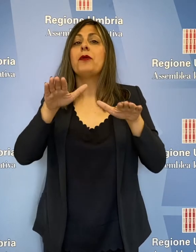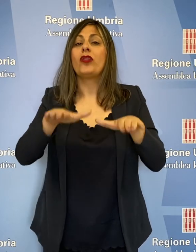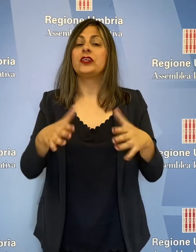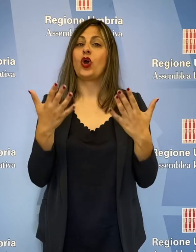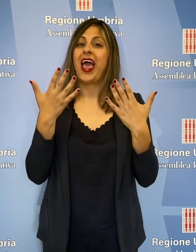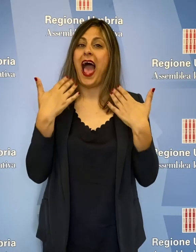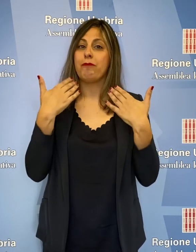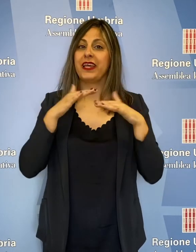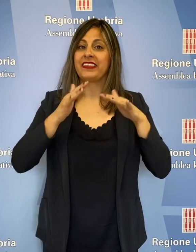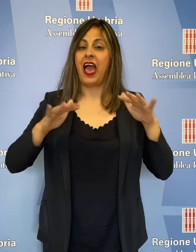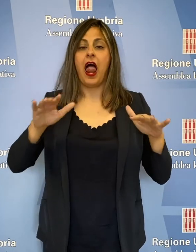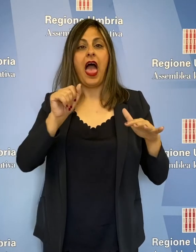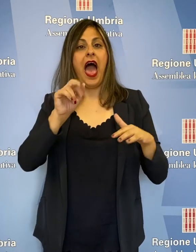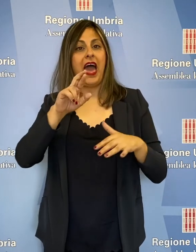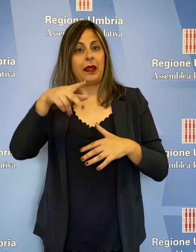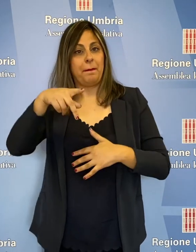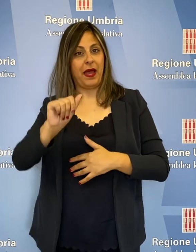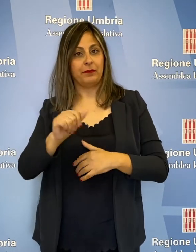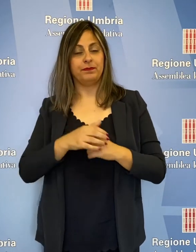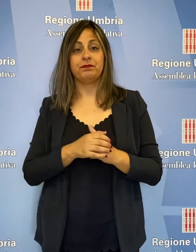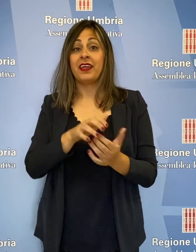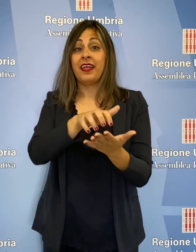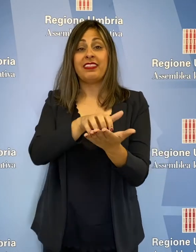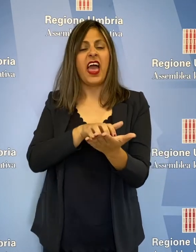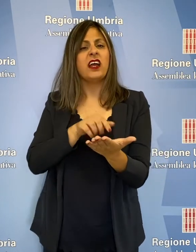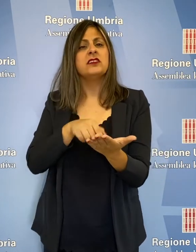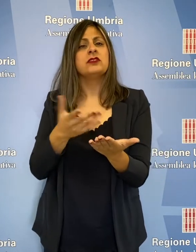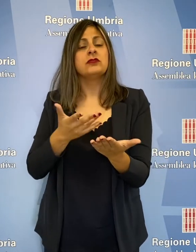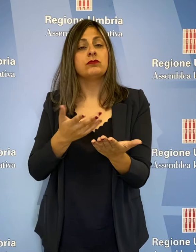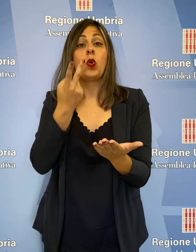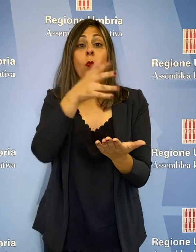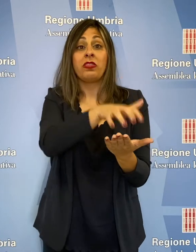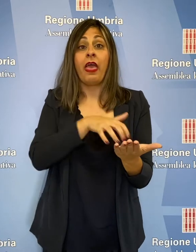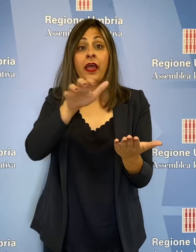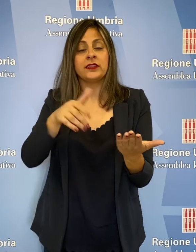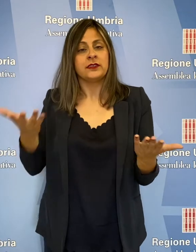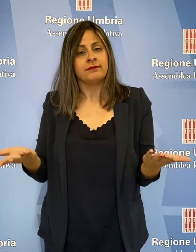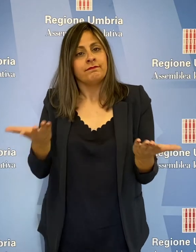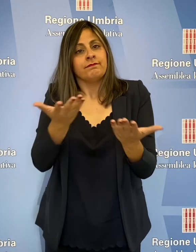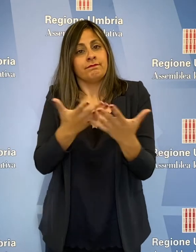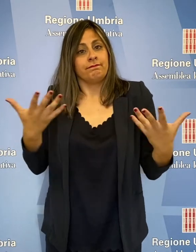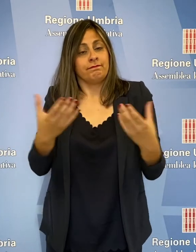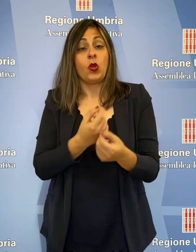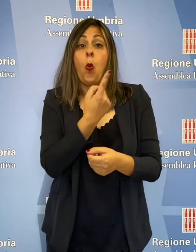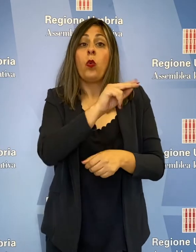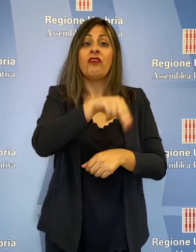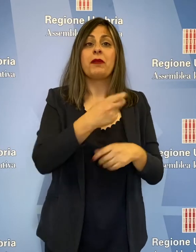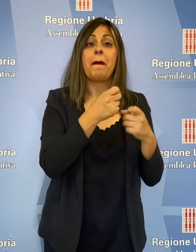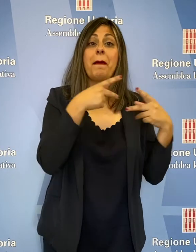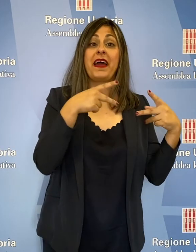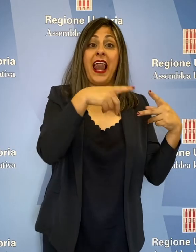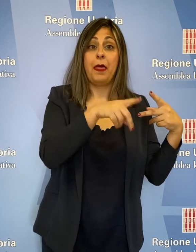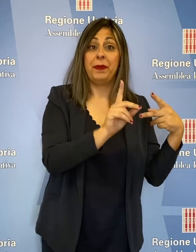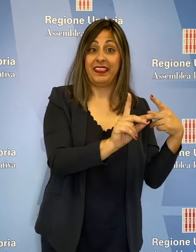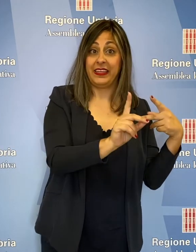la protezione ambientale, l'ARPA. Il testo è frutto dell'unificazione di due atti, uno a firma di Fabio Paparelli del PD